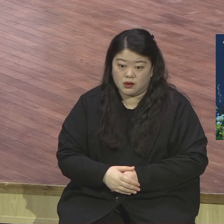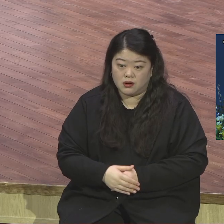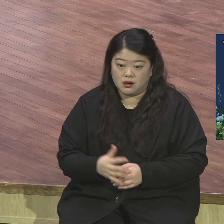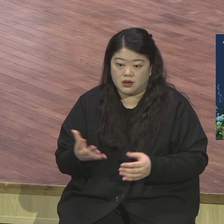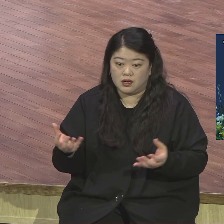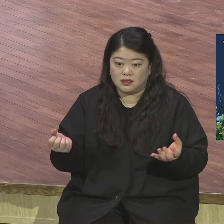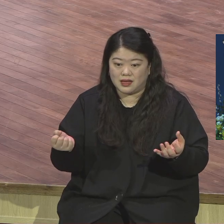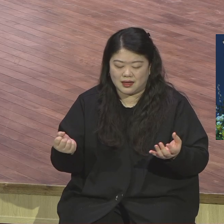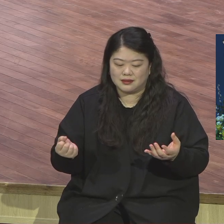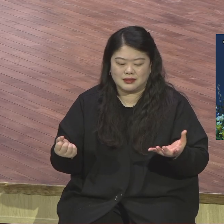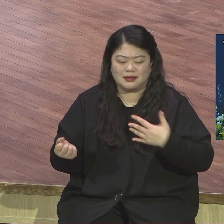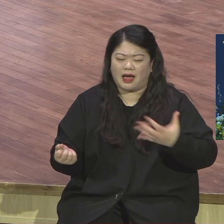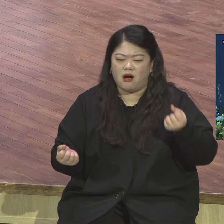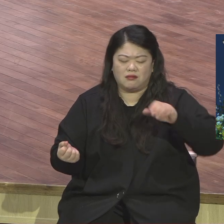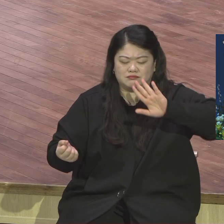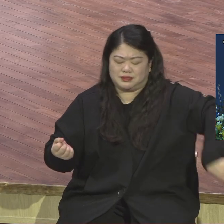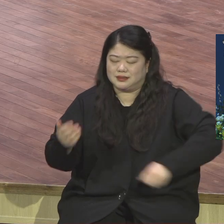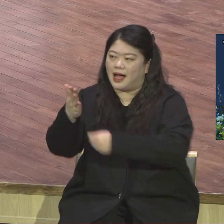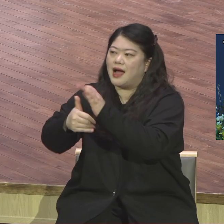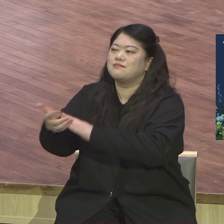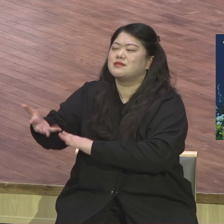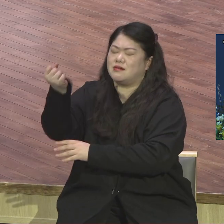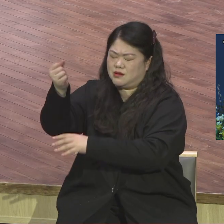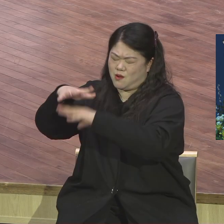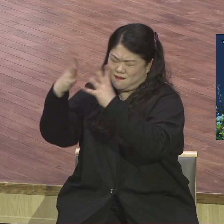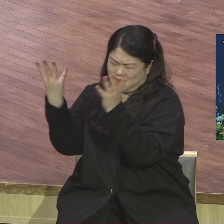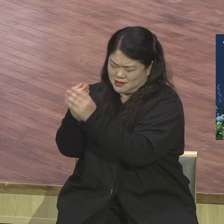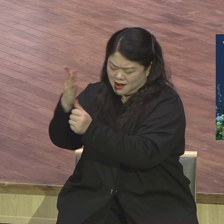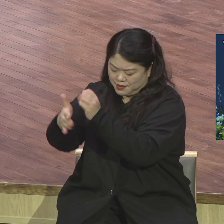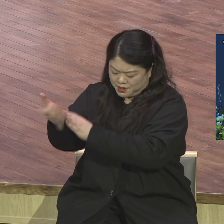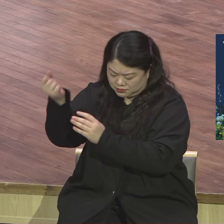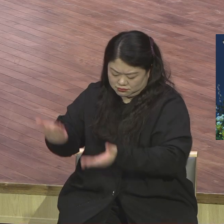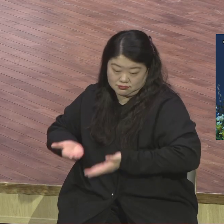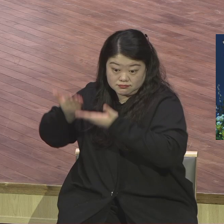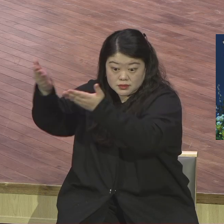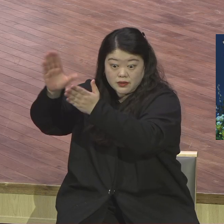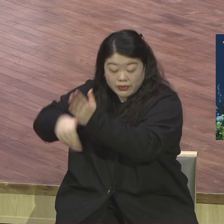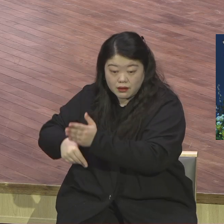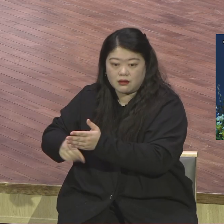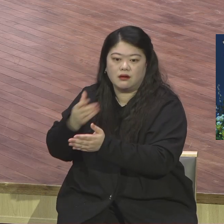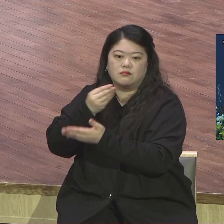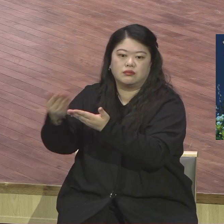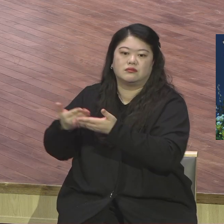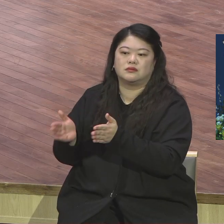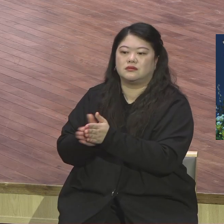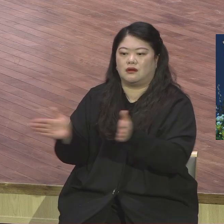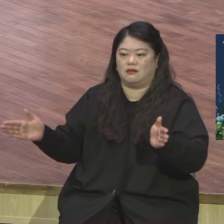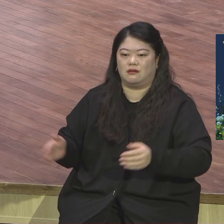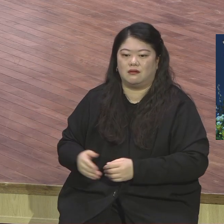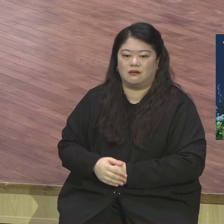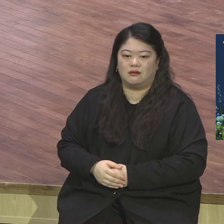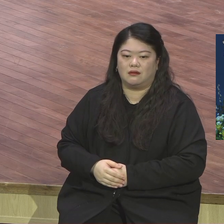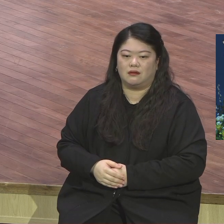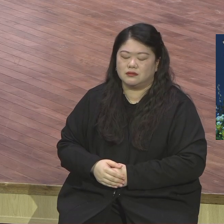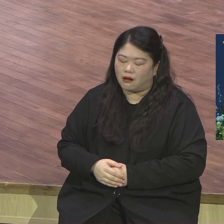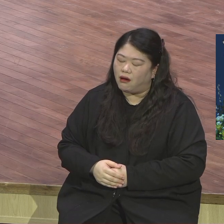신명기 8장 18절에 보면 하나님은 우리에게 재물 얻을 능력을 주셨다고 말씀하고 있습니다